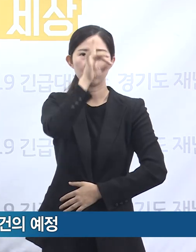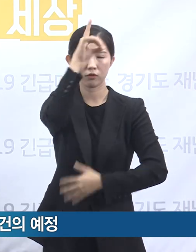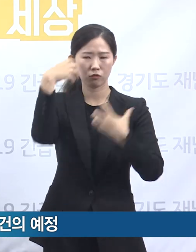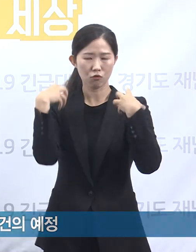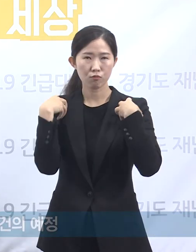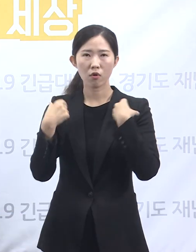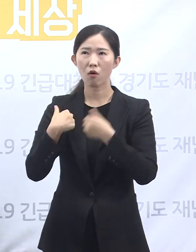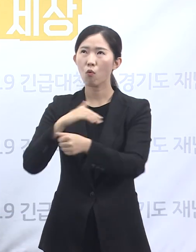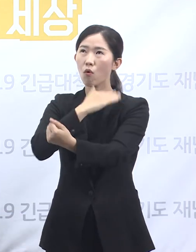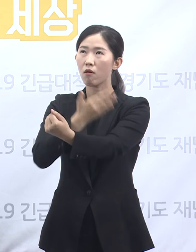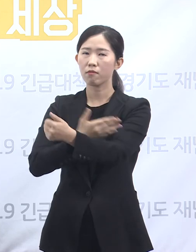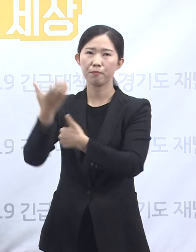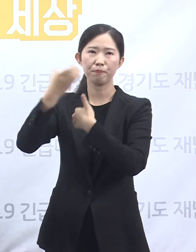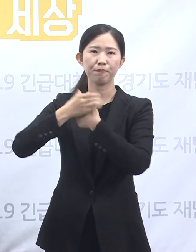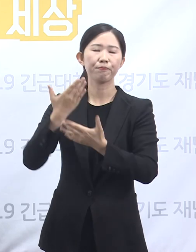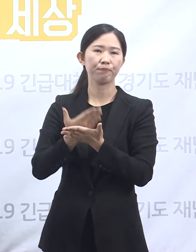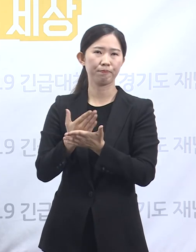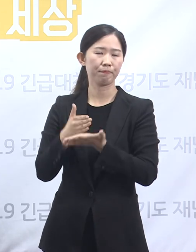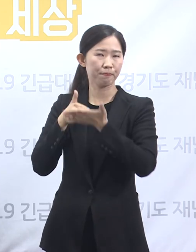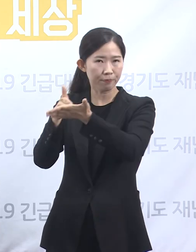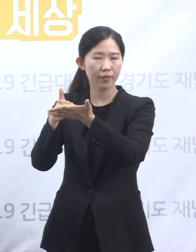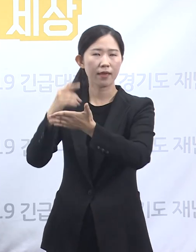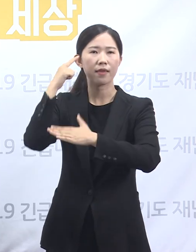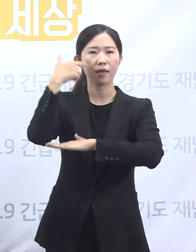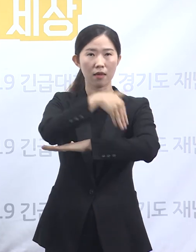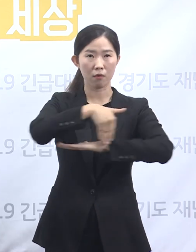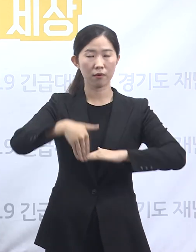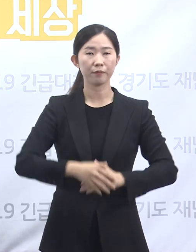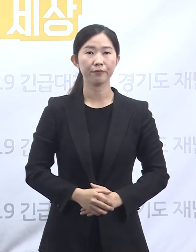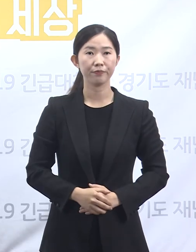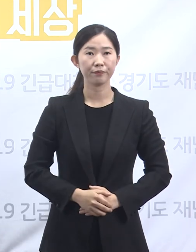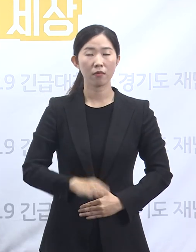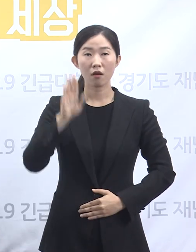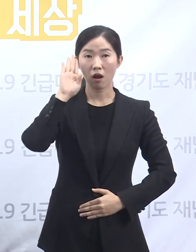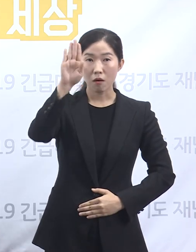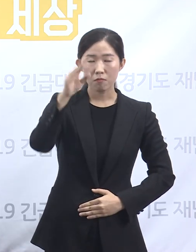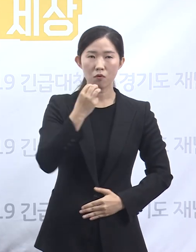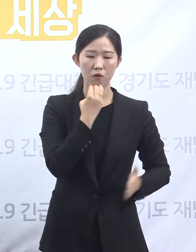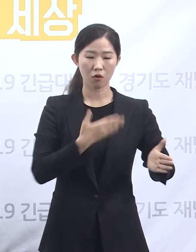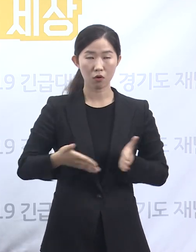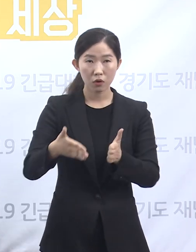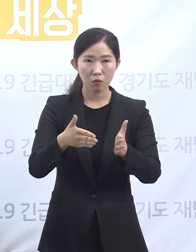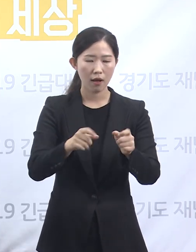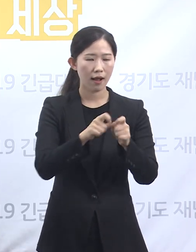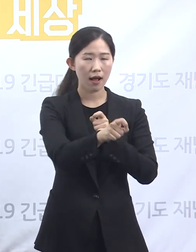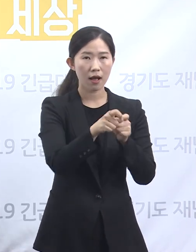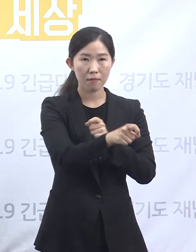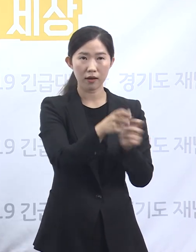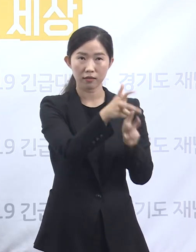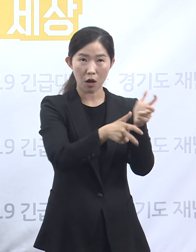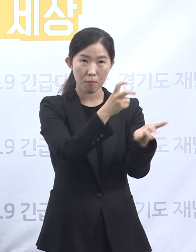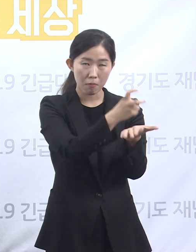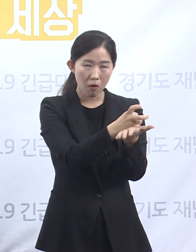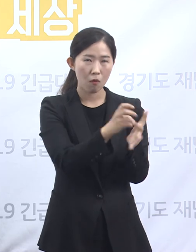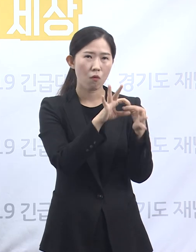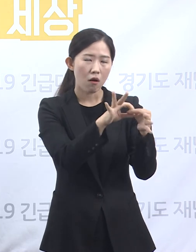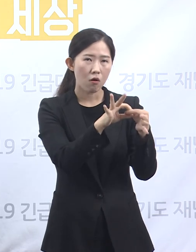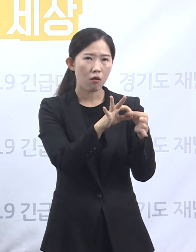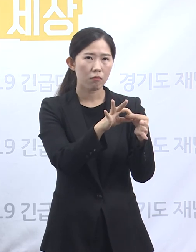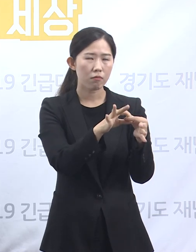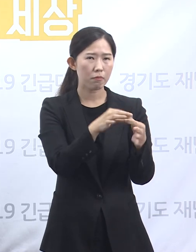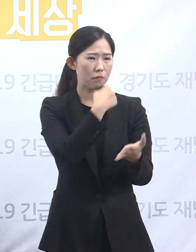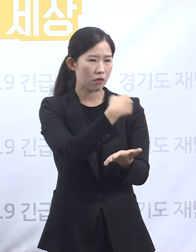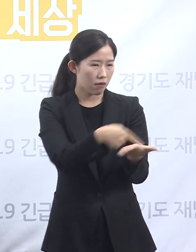하겠습니다. 앞으로 경기도는 감행사업법과 관련한 점주들의 불공정 피해를 예방하고 또